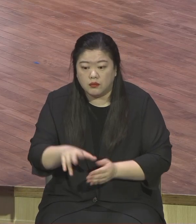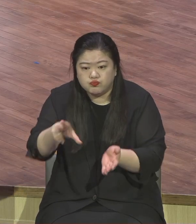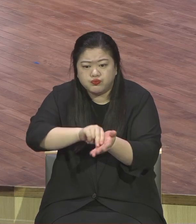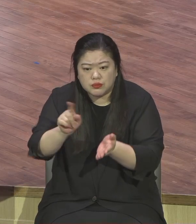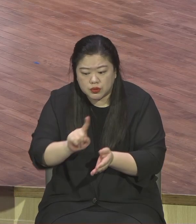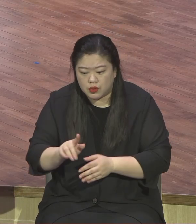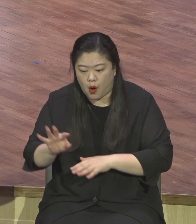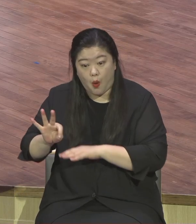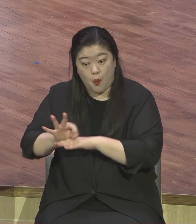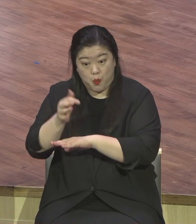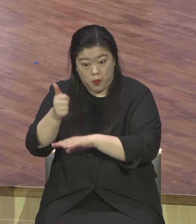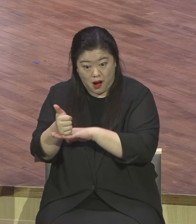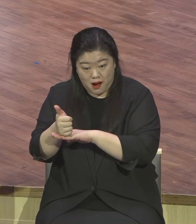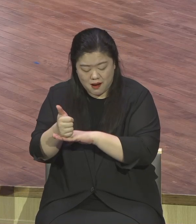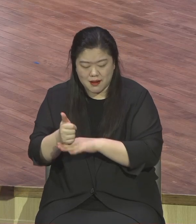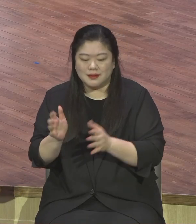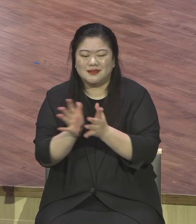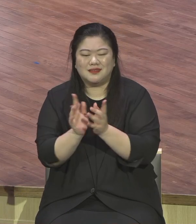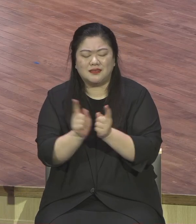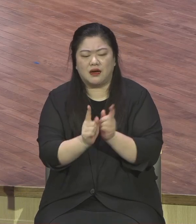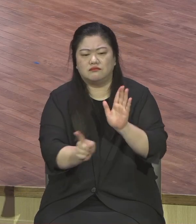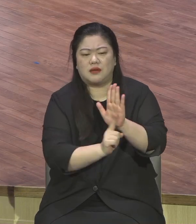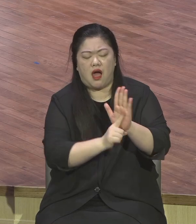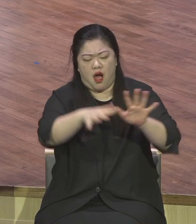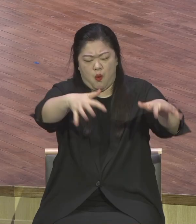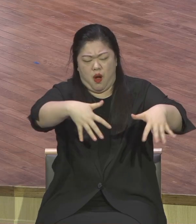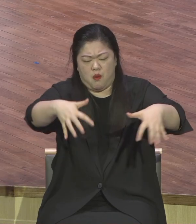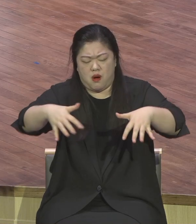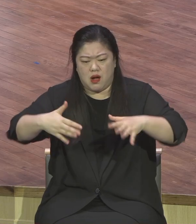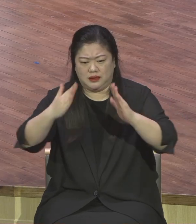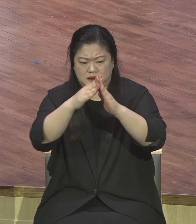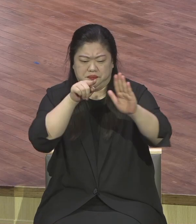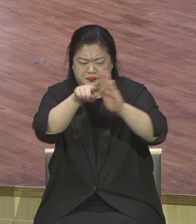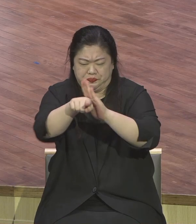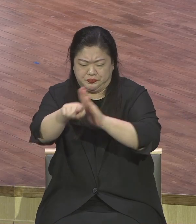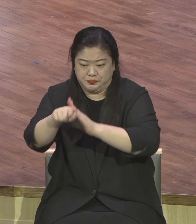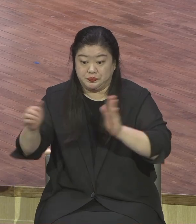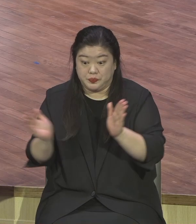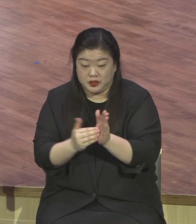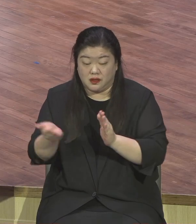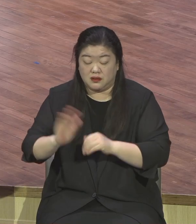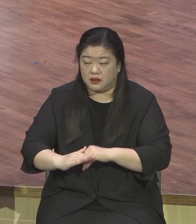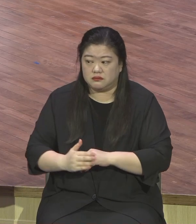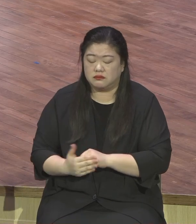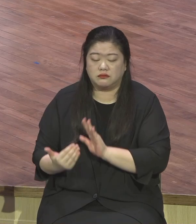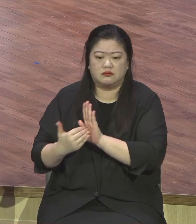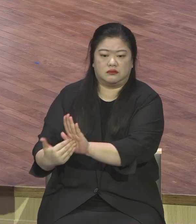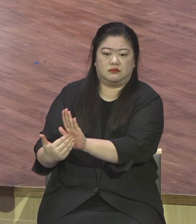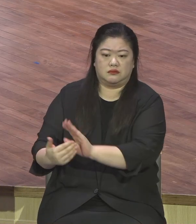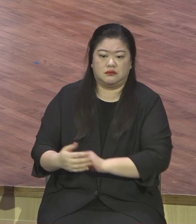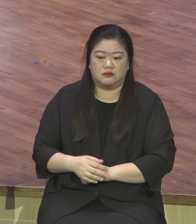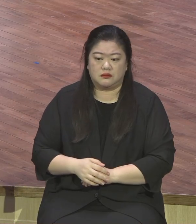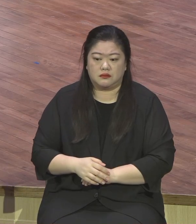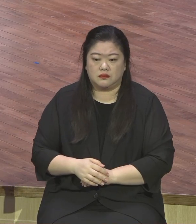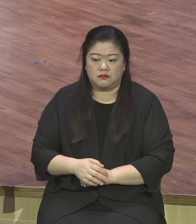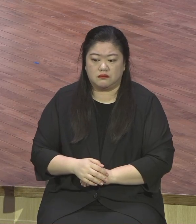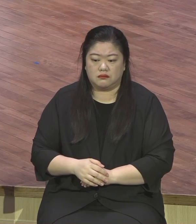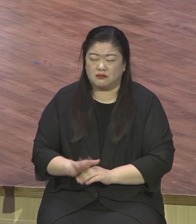자 5절 봅니다 그들이 돌아보지 않고 한 사람은 자기 밭으로 한